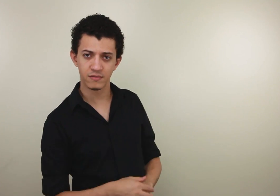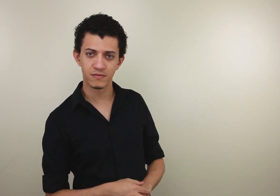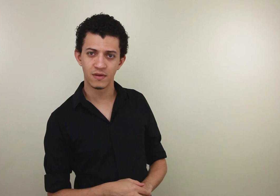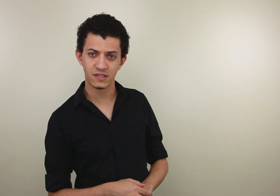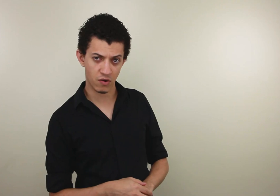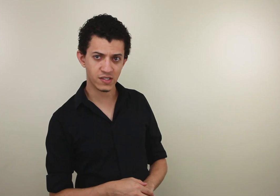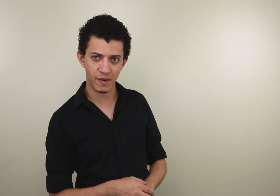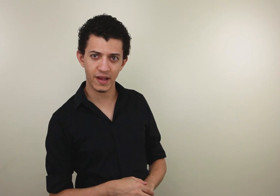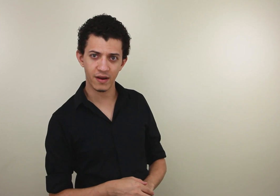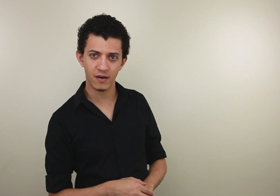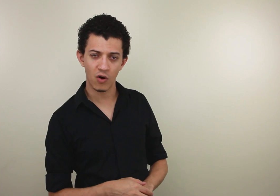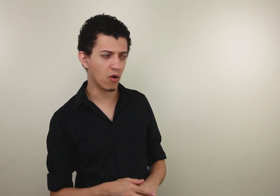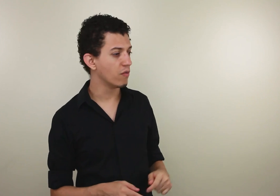Você gosta da Maria? Ou